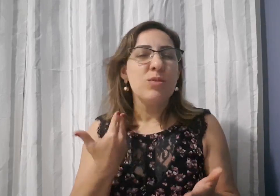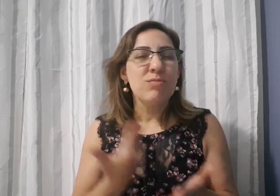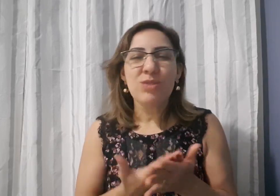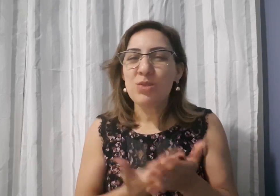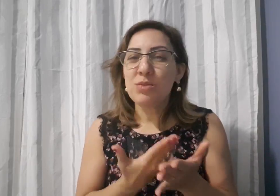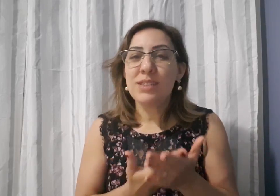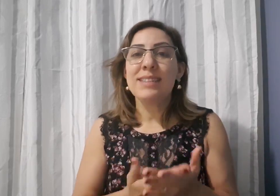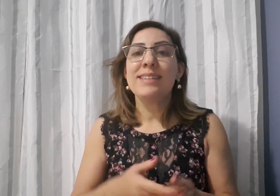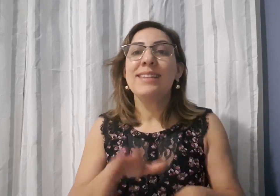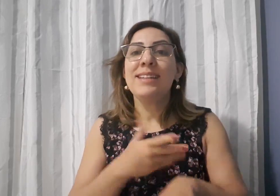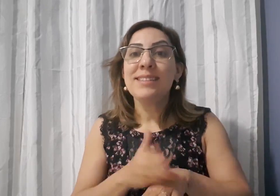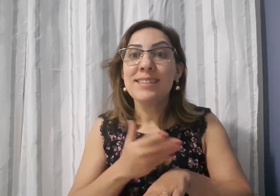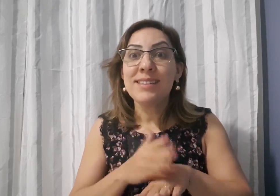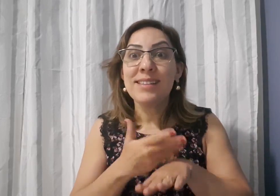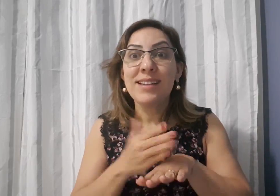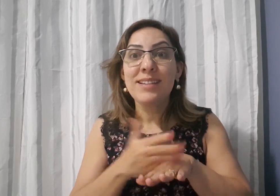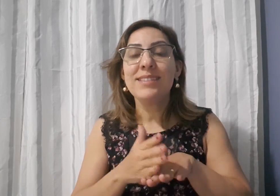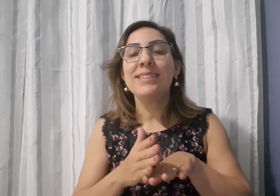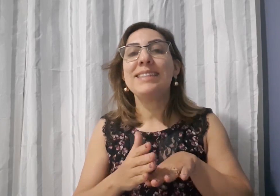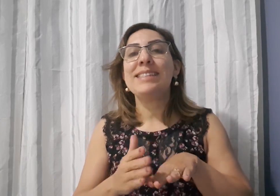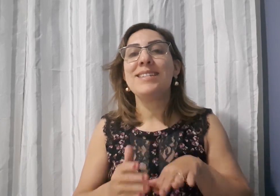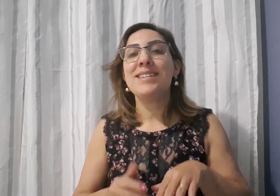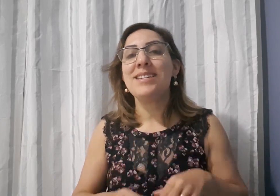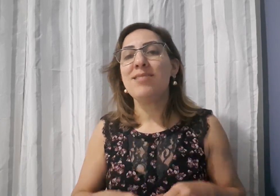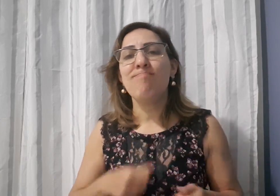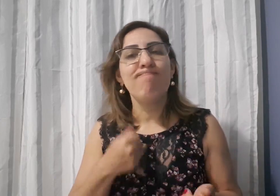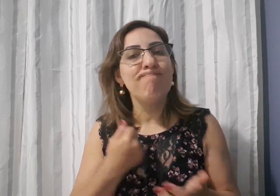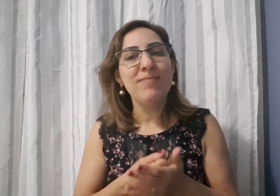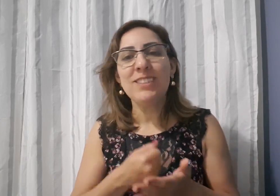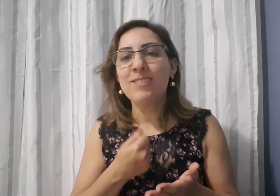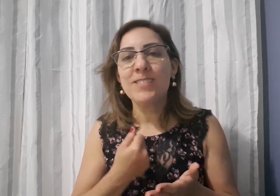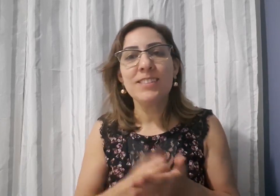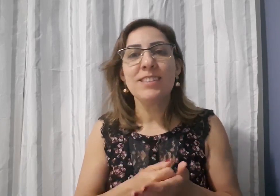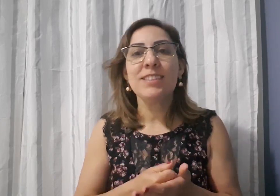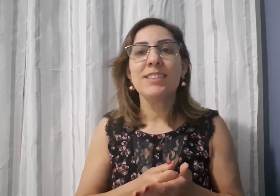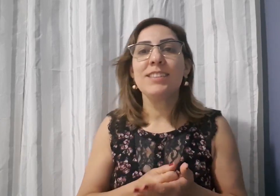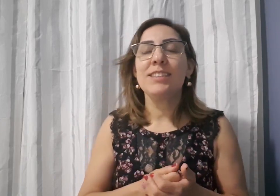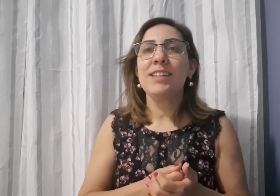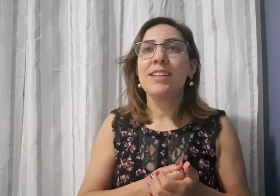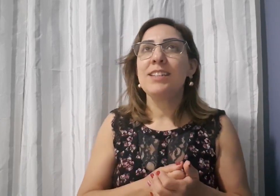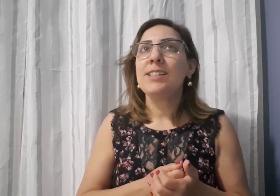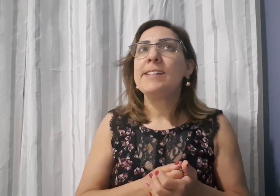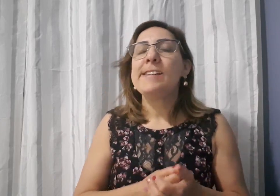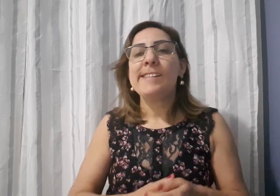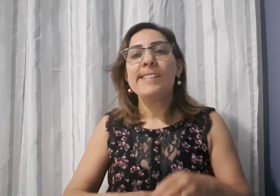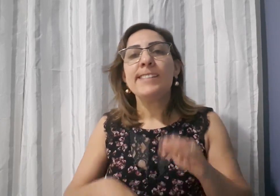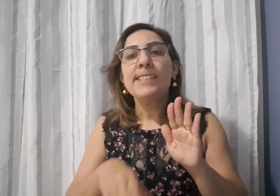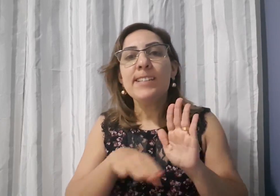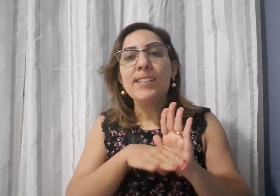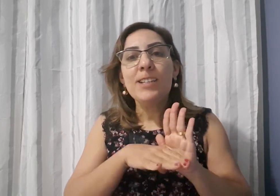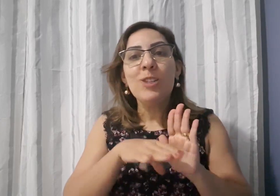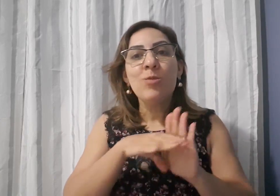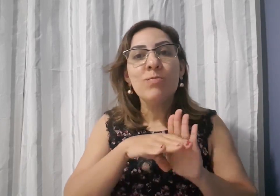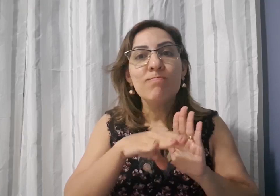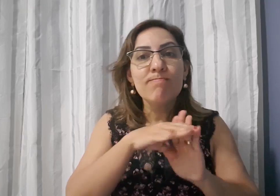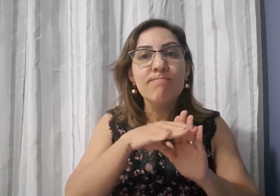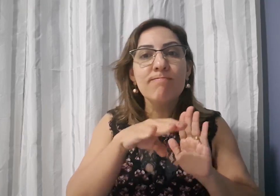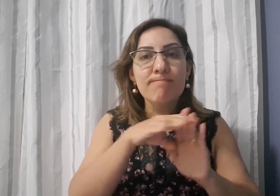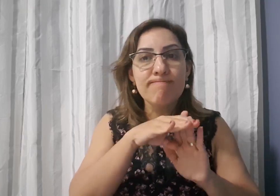treinar cada vez mais a Libras Nossa, como isso foi legal Eu segui os conteúdos